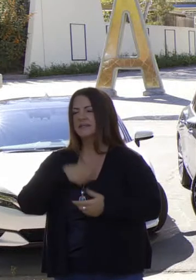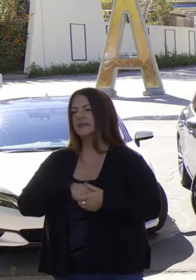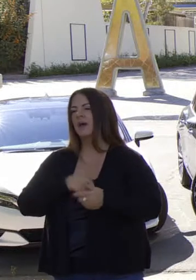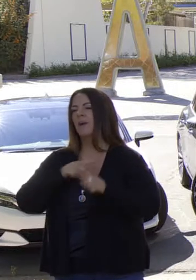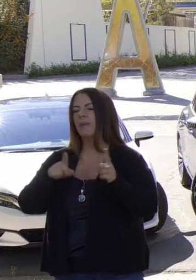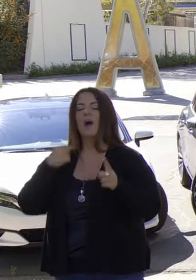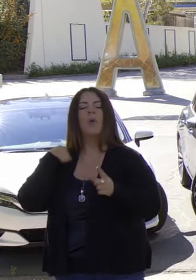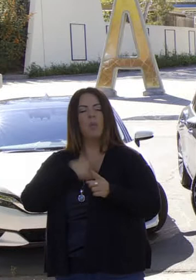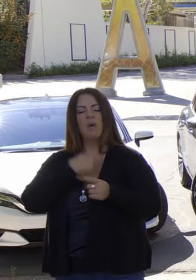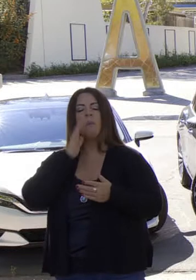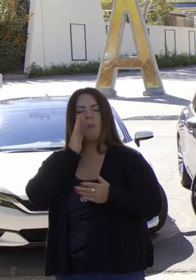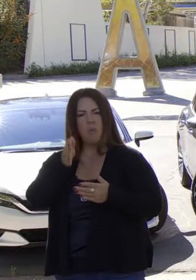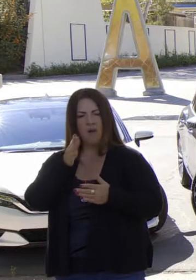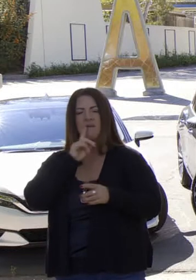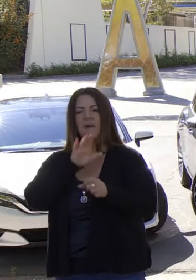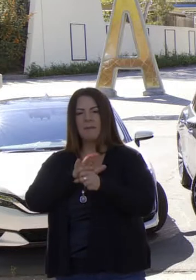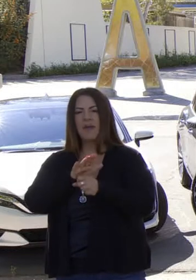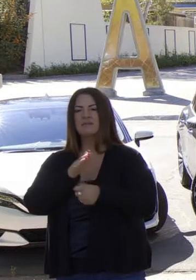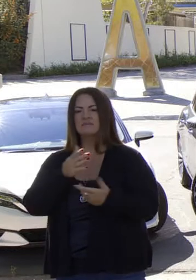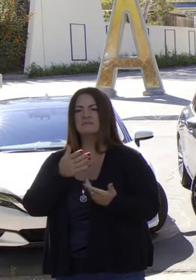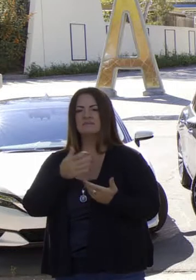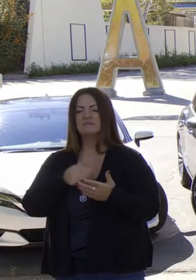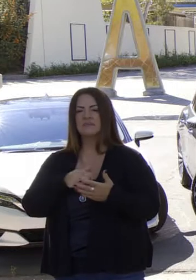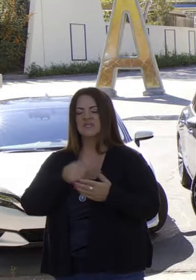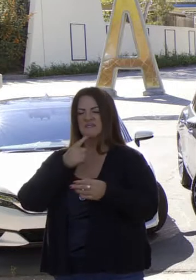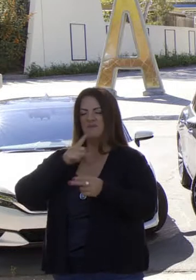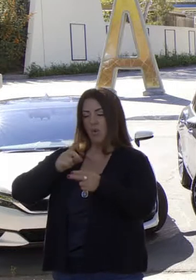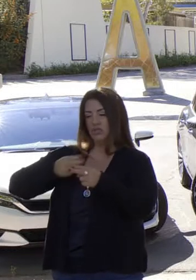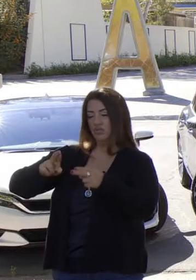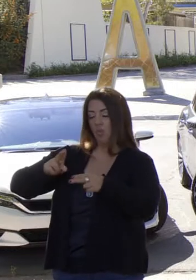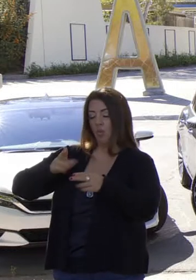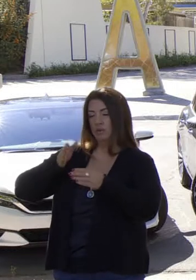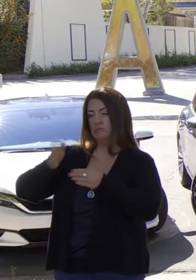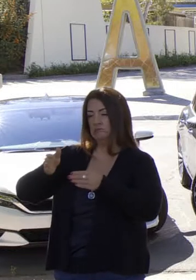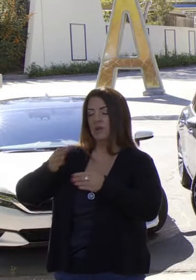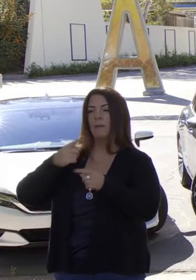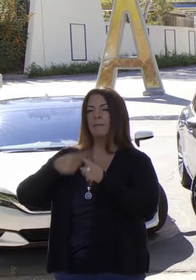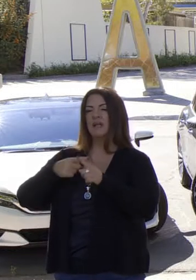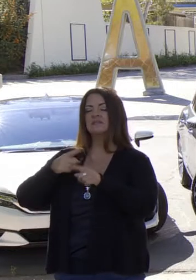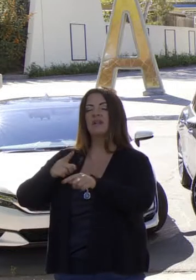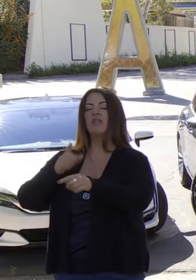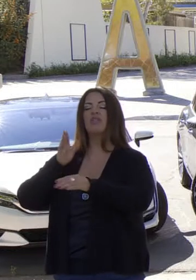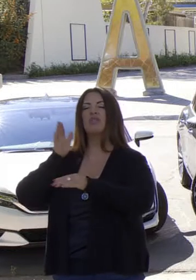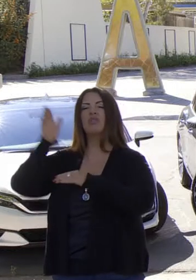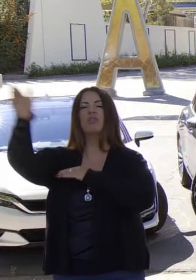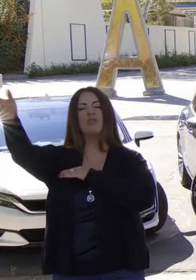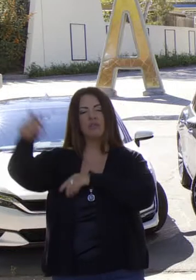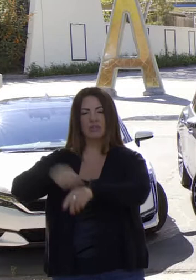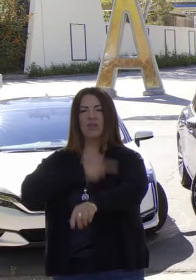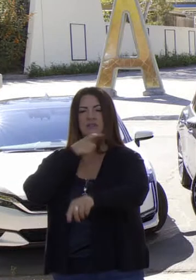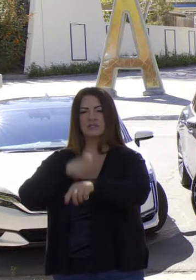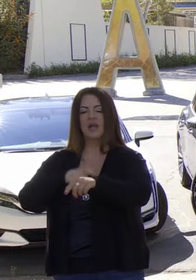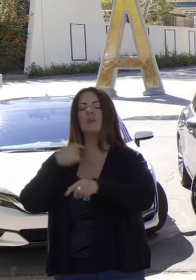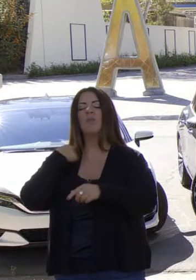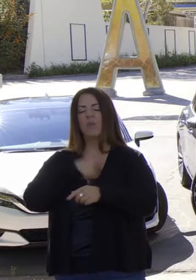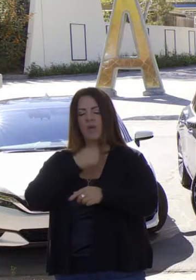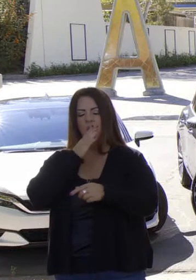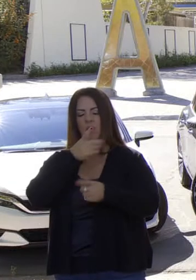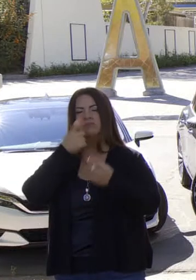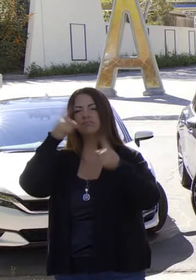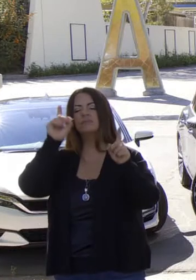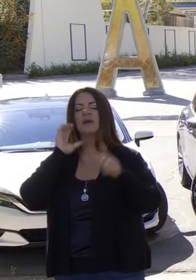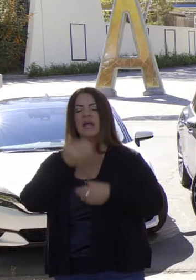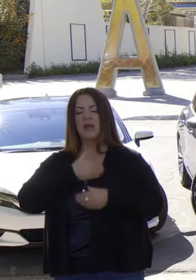reforzamos nuestros esfuerzos. Estamos comprometidos no solo a plazo corto, sino también mediano y largo,